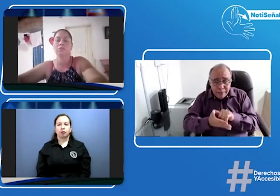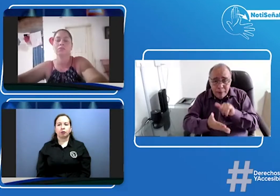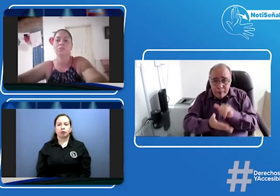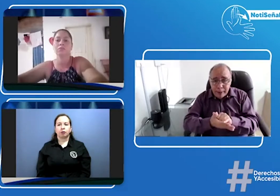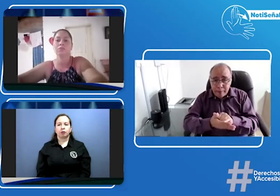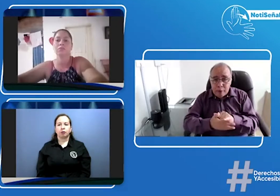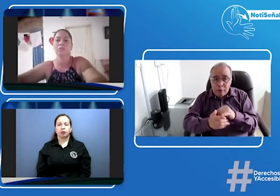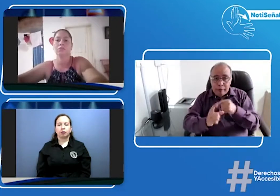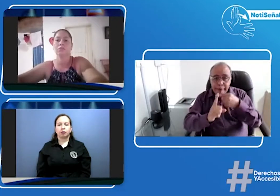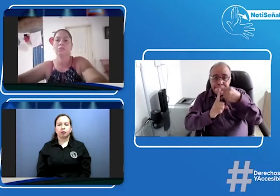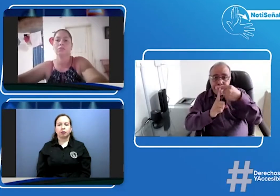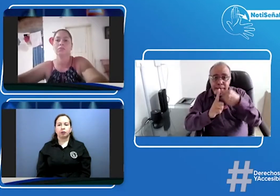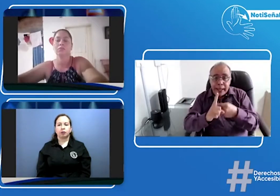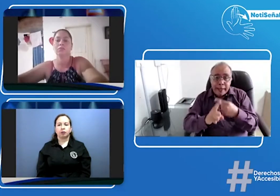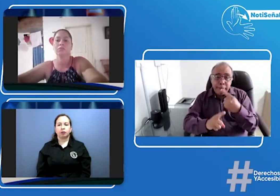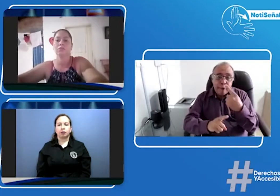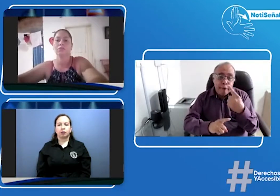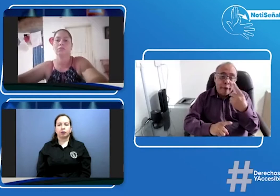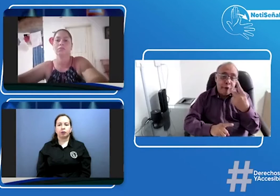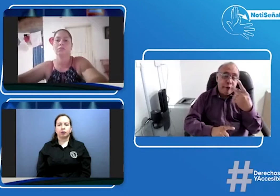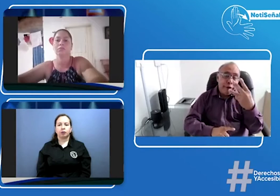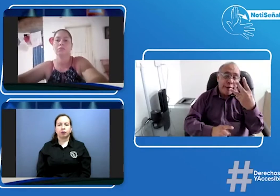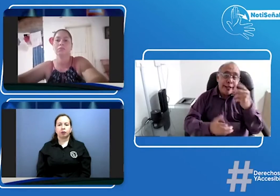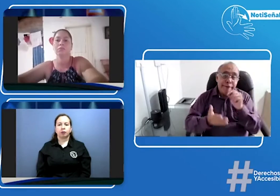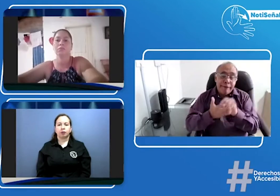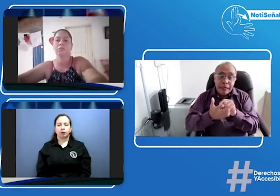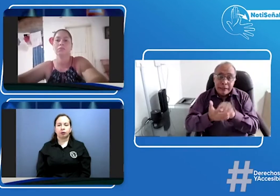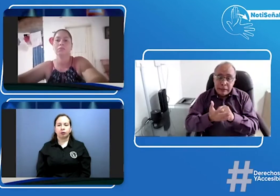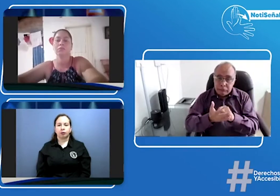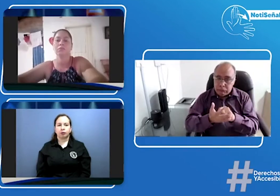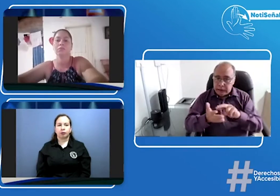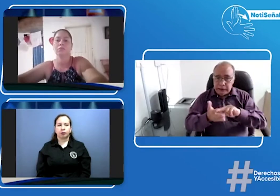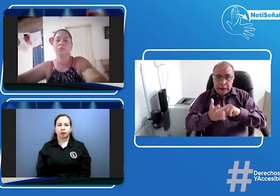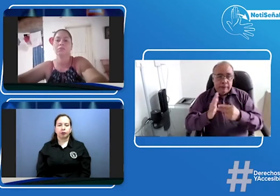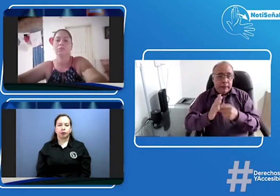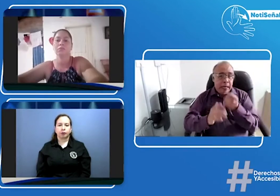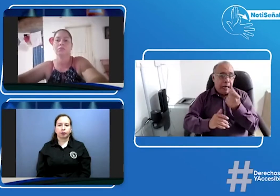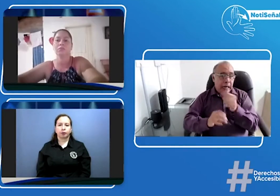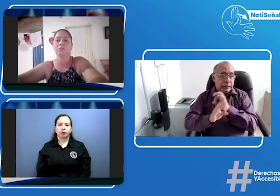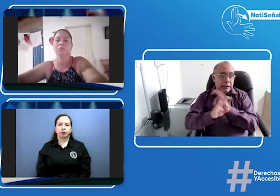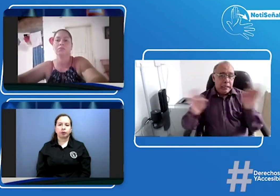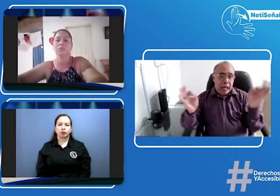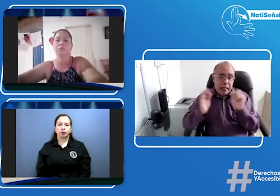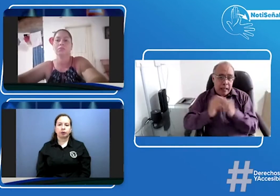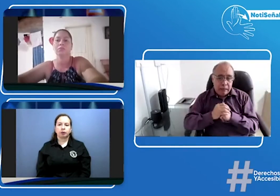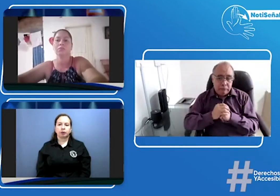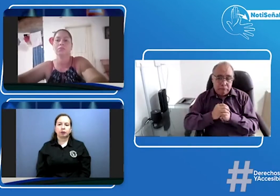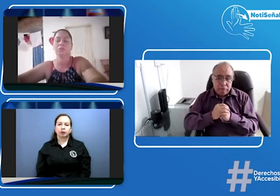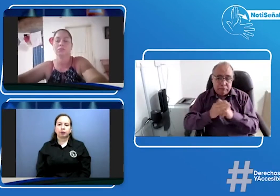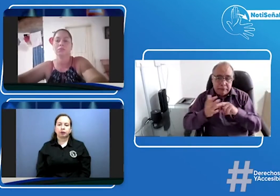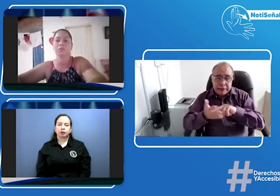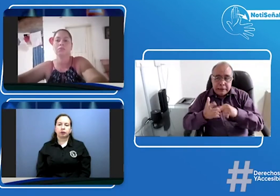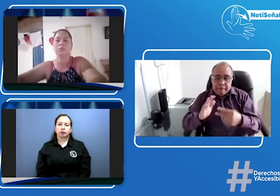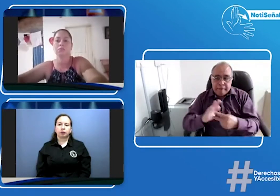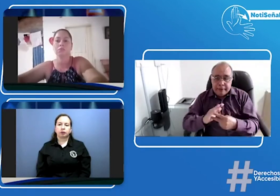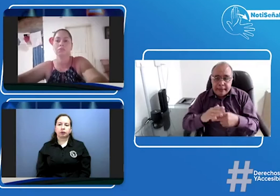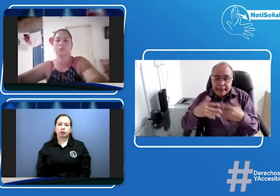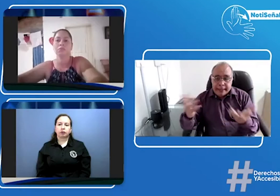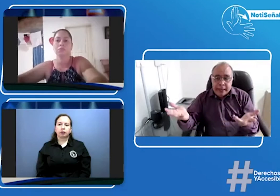también es que la forma en la que se está haciendo no es la adecuada de que vaya de vez en cuando pues tampoco